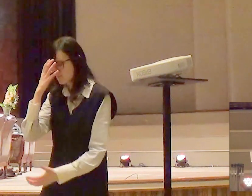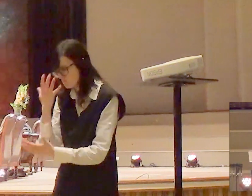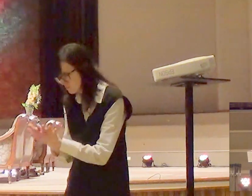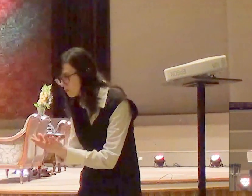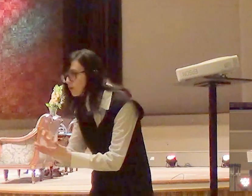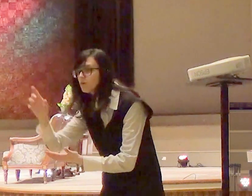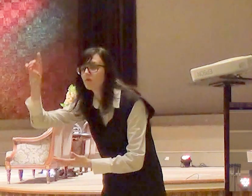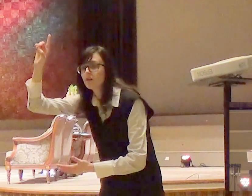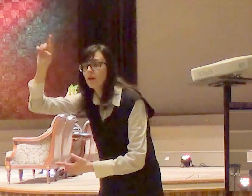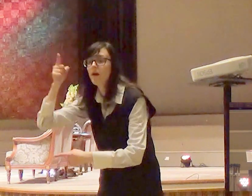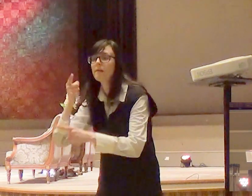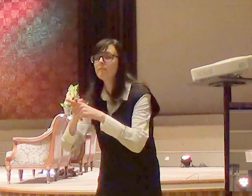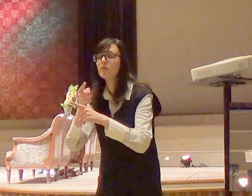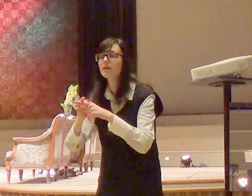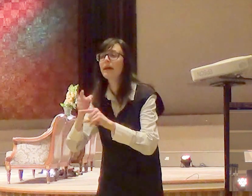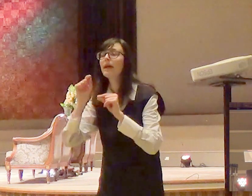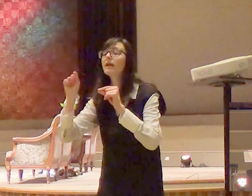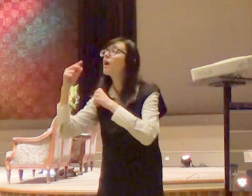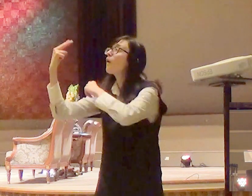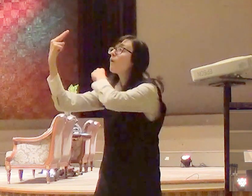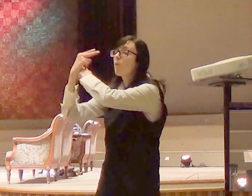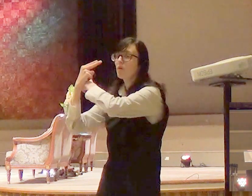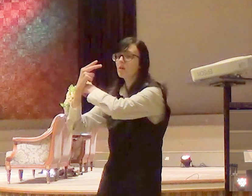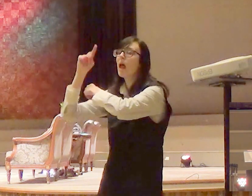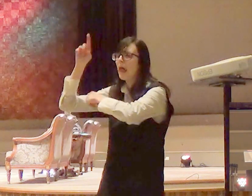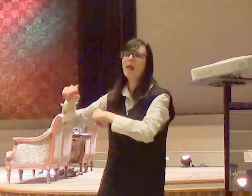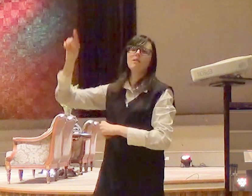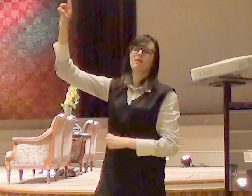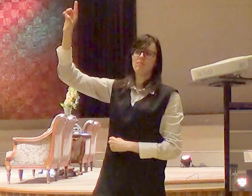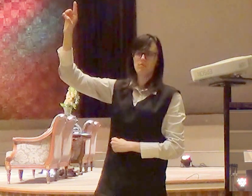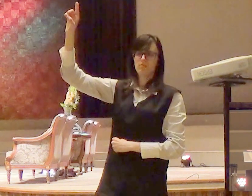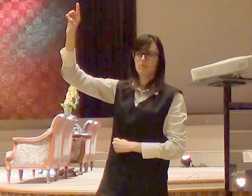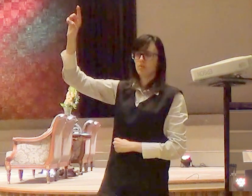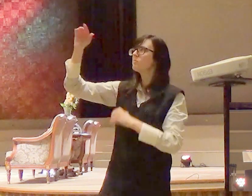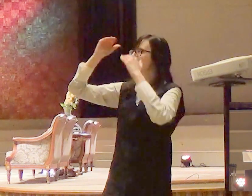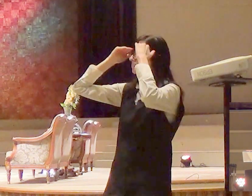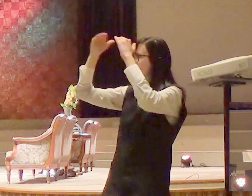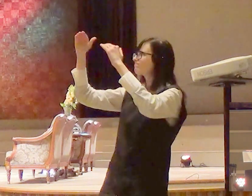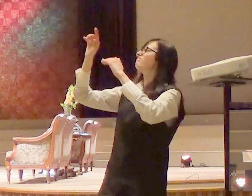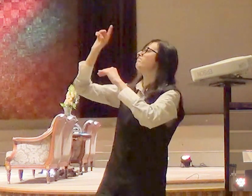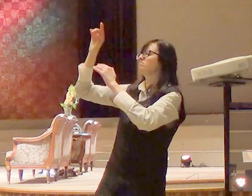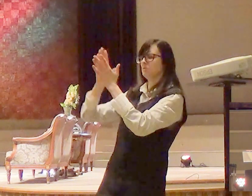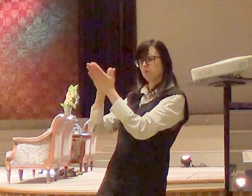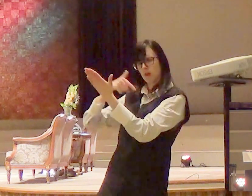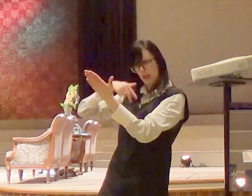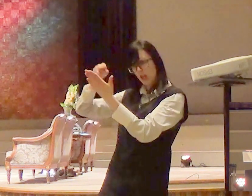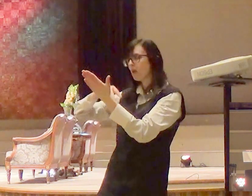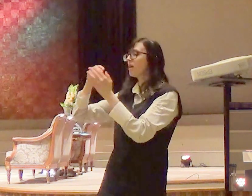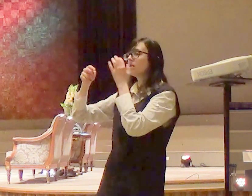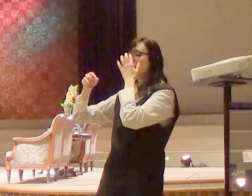sua vida quem abençoa quem protege a gente segue a vontade de Deus a gente ouve a palavra de Deus o problema é de Deus